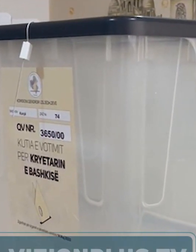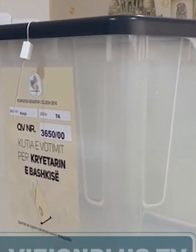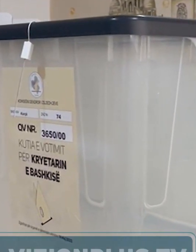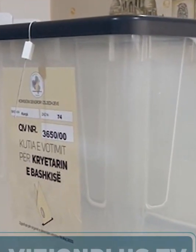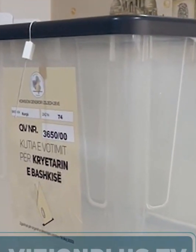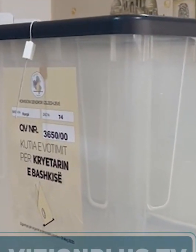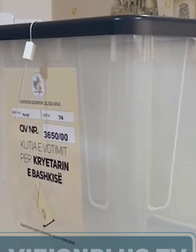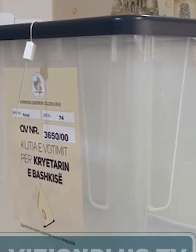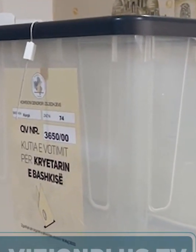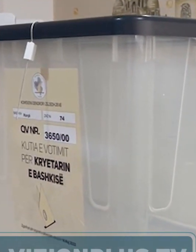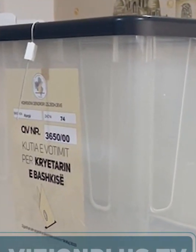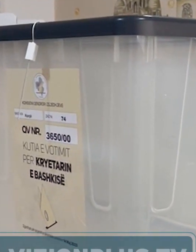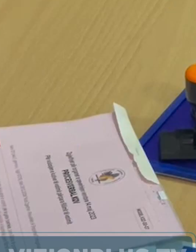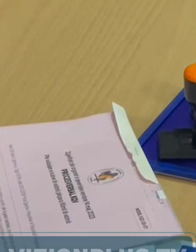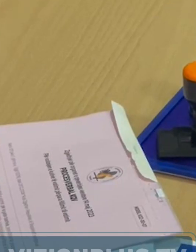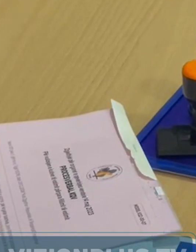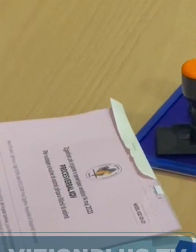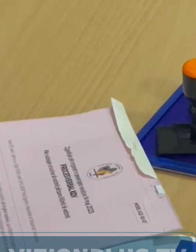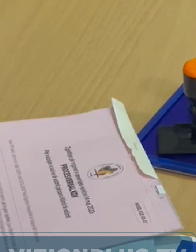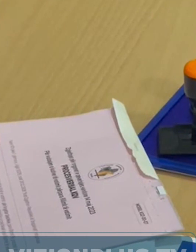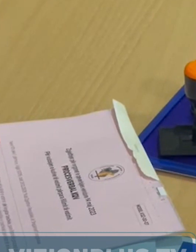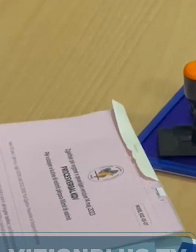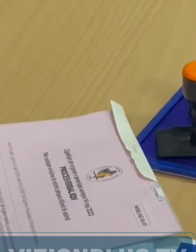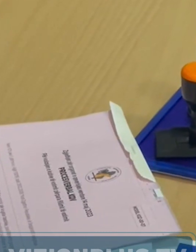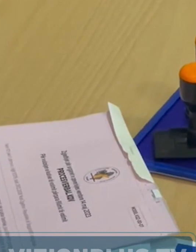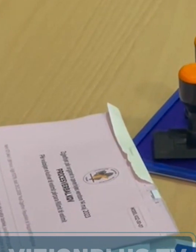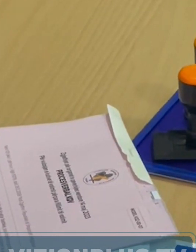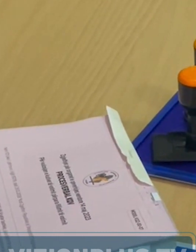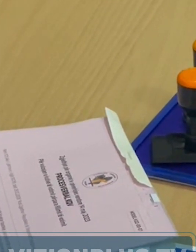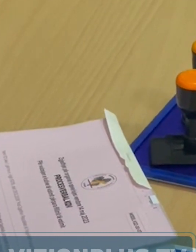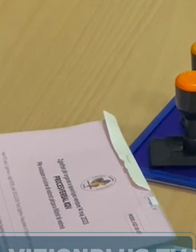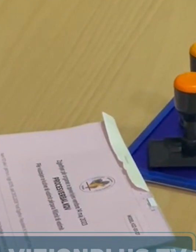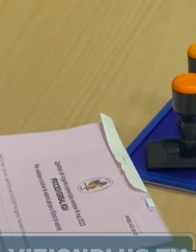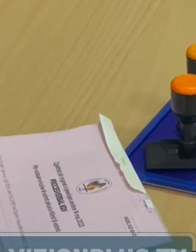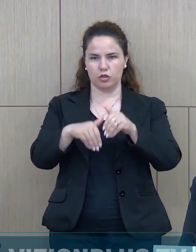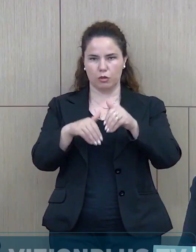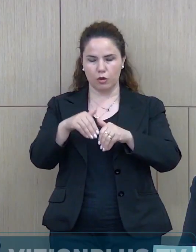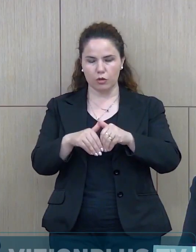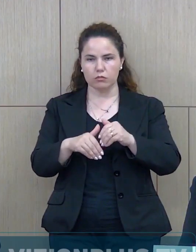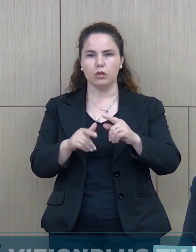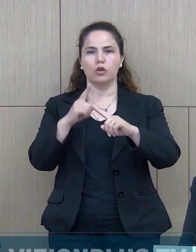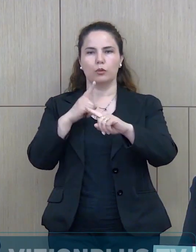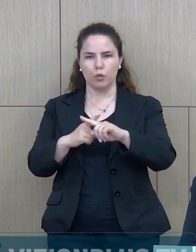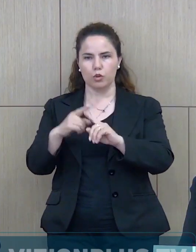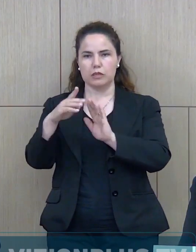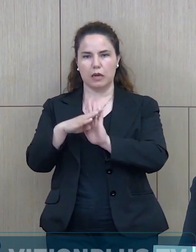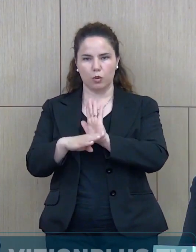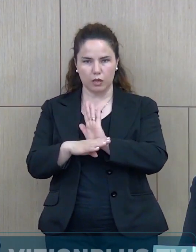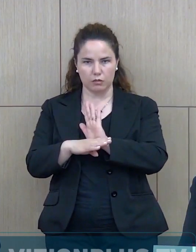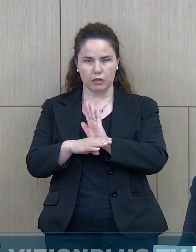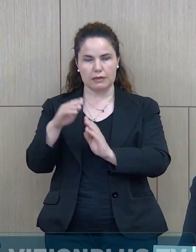edhe Kodis Zgjedor dhe aktet regulatore për kace,